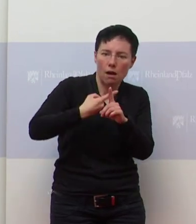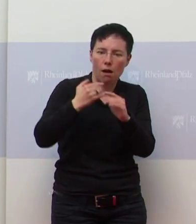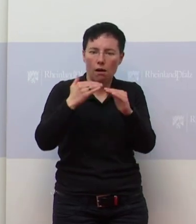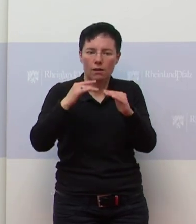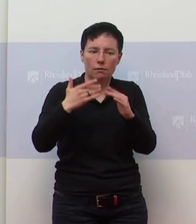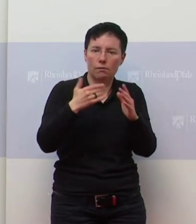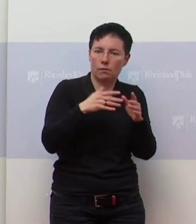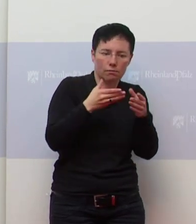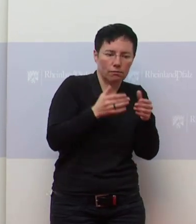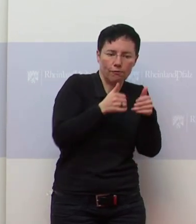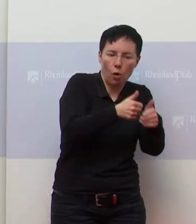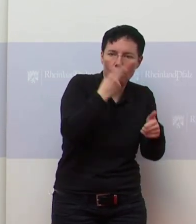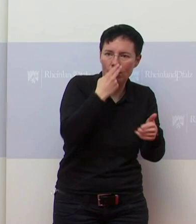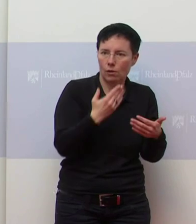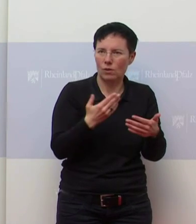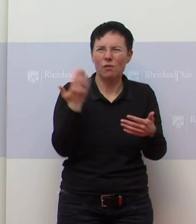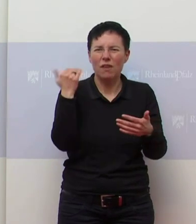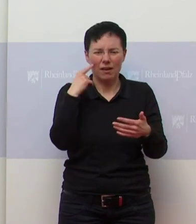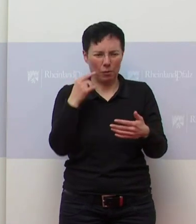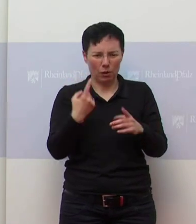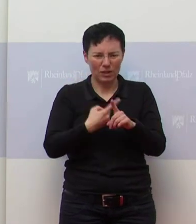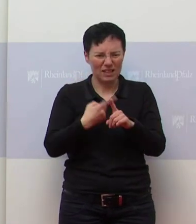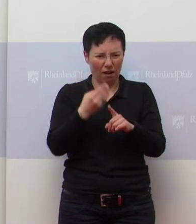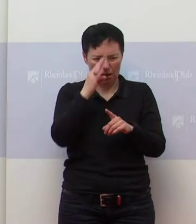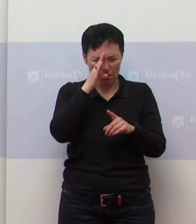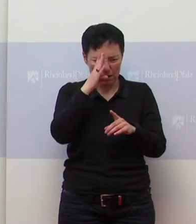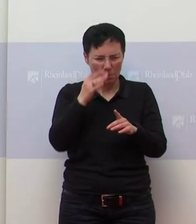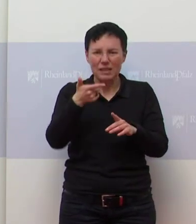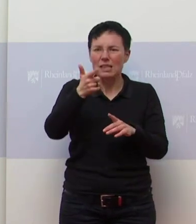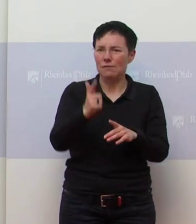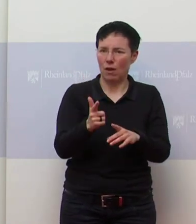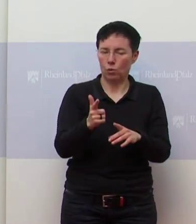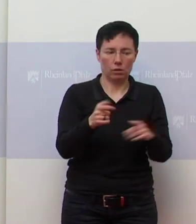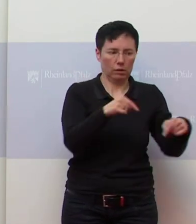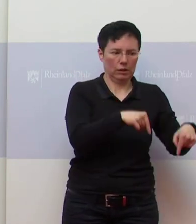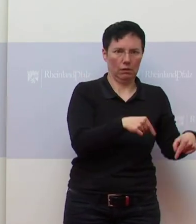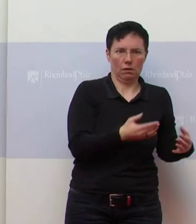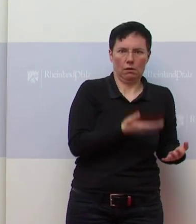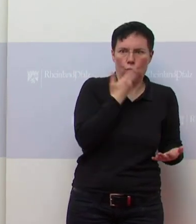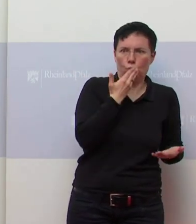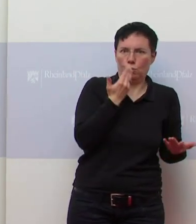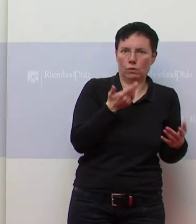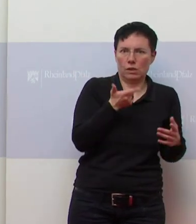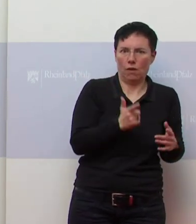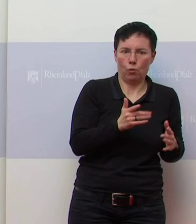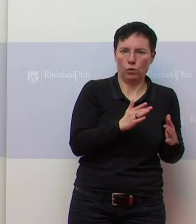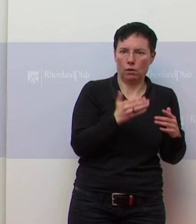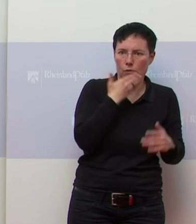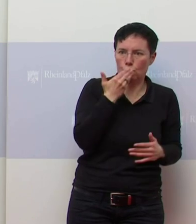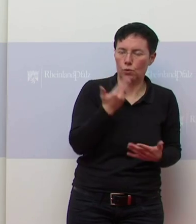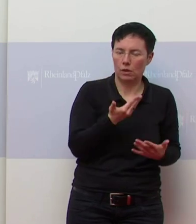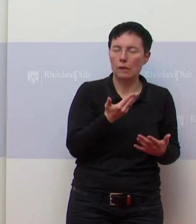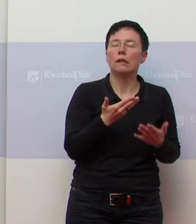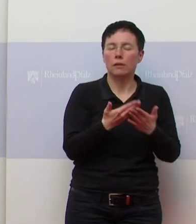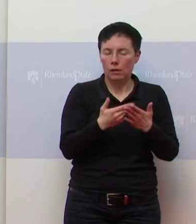Zumal das ist dann so eine Zahl von 200 oder sowas gewesen. Also hat gar nichts mehr mit unserer Realität hier zu tun. Ich glaube, dass das auch richtig